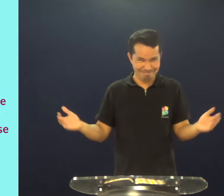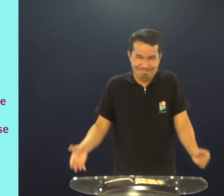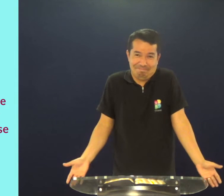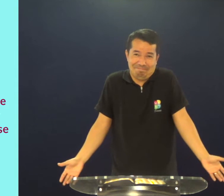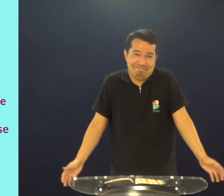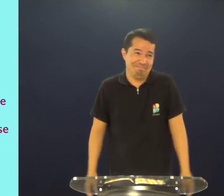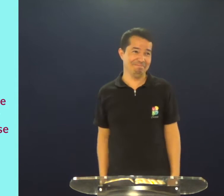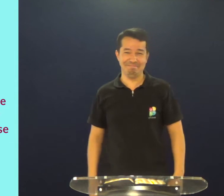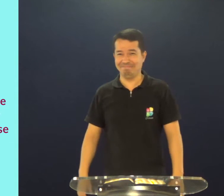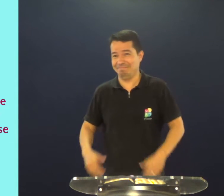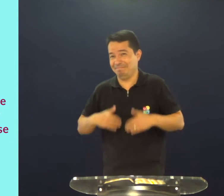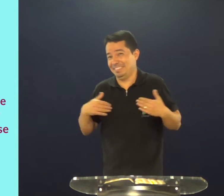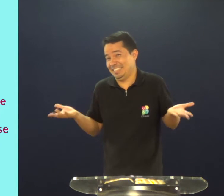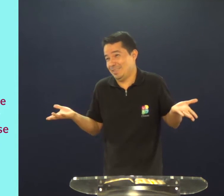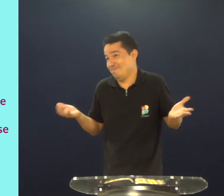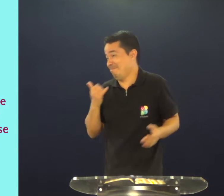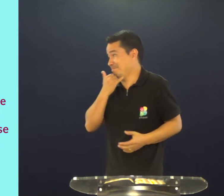então,